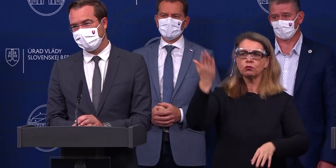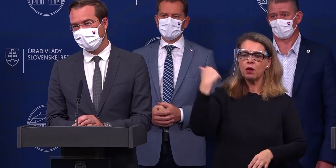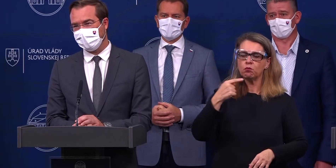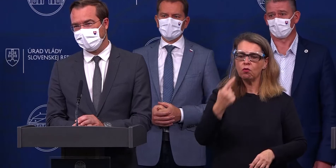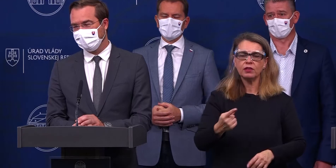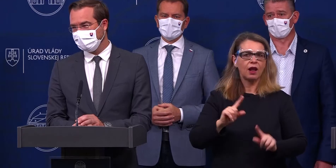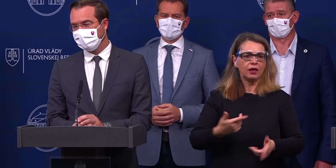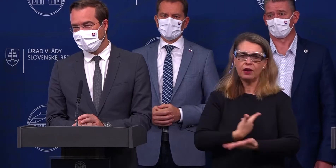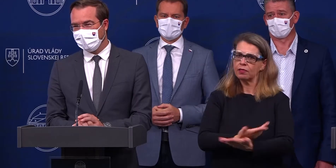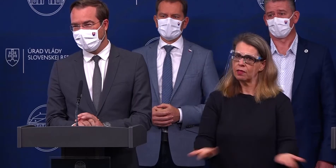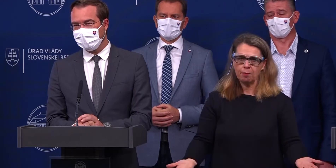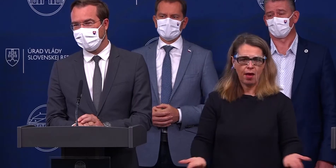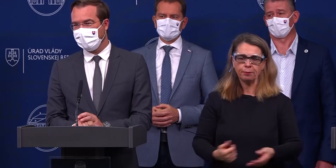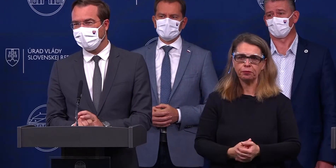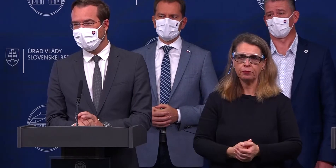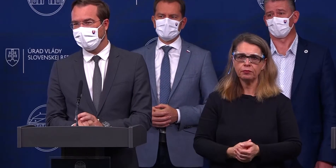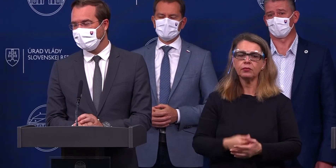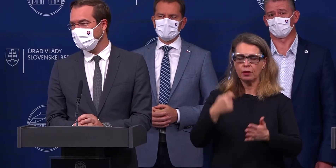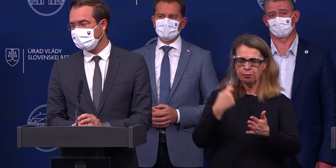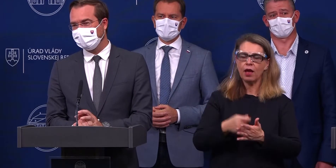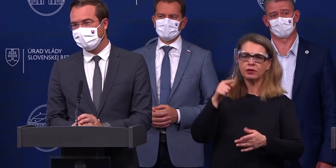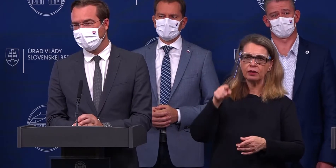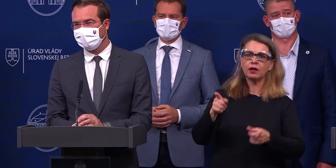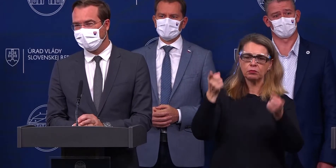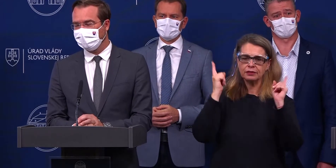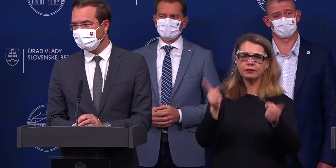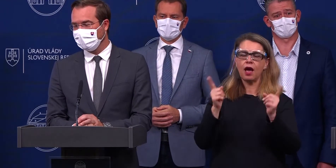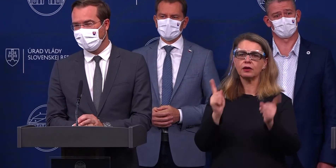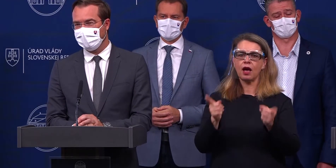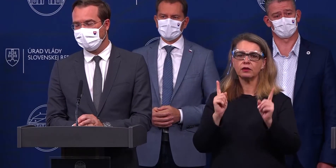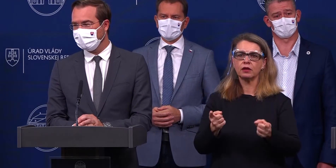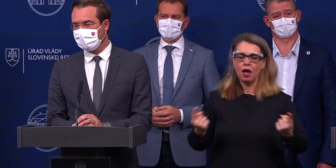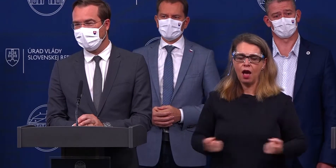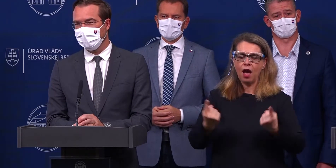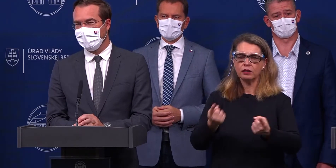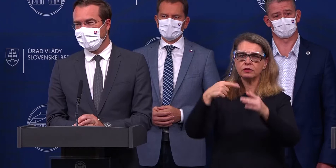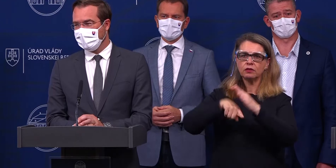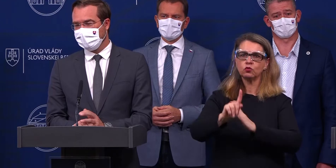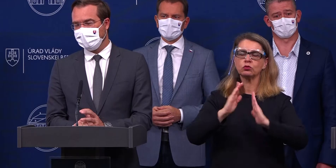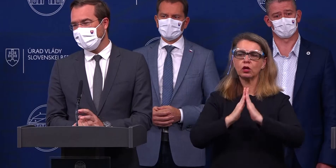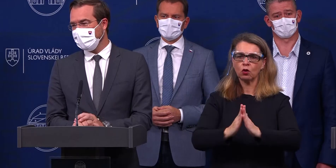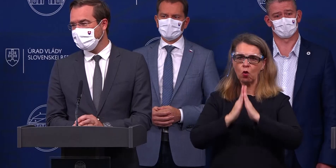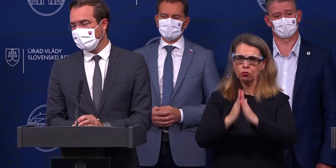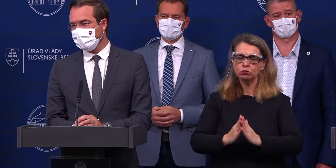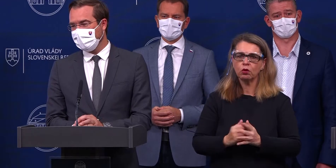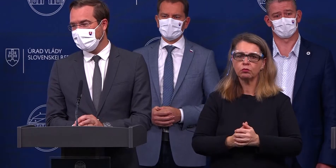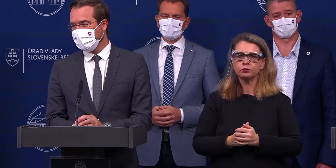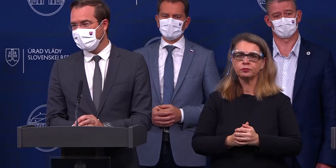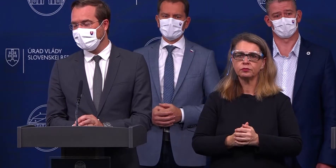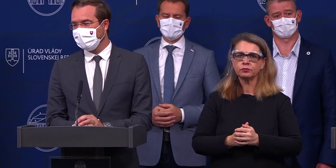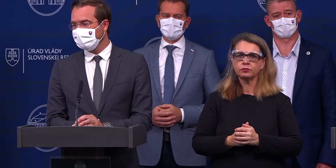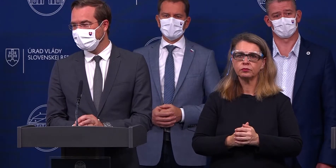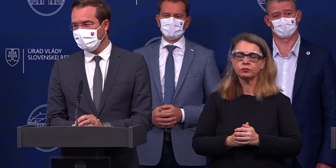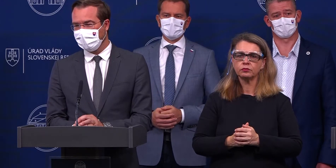neexistujú, takže platí aj ťa. Úplný zákaz vlastne podľať si v kostoloch. Samozrejme je možné, aby